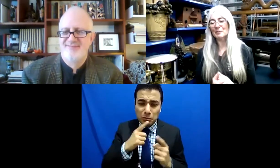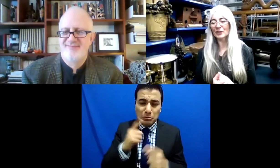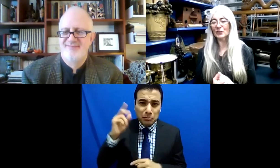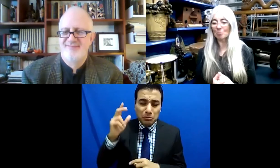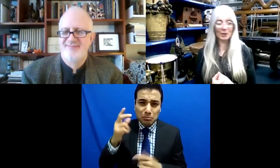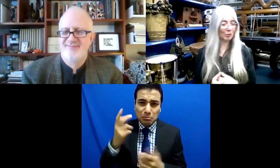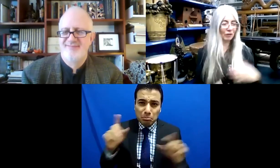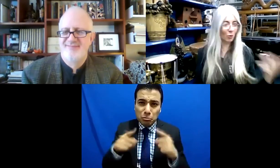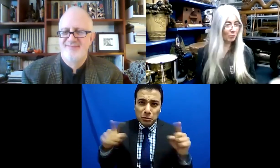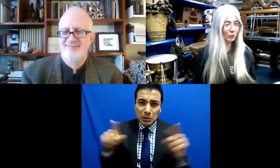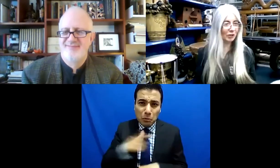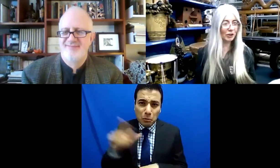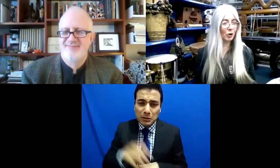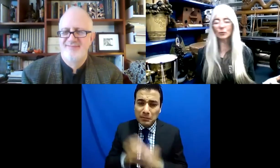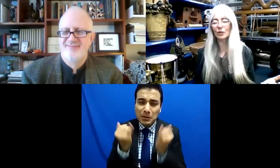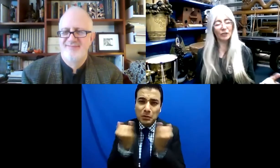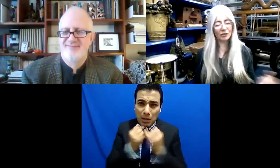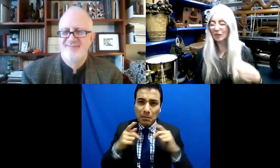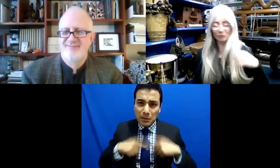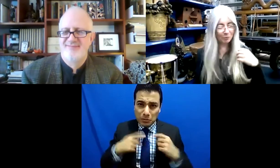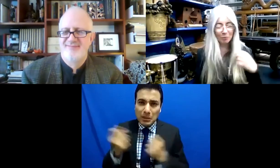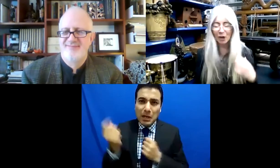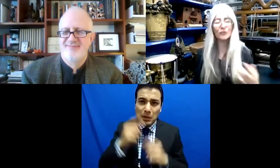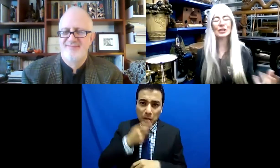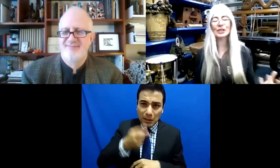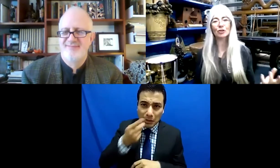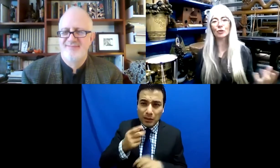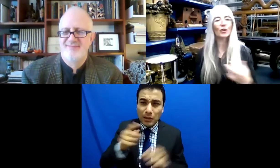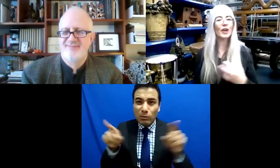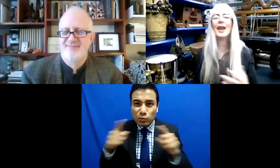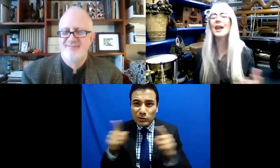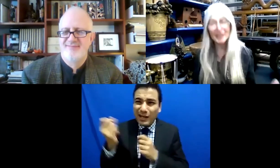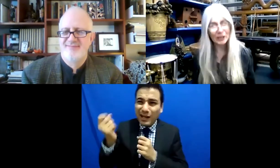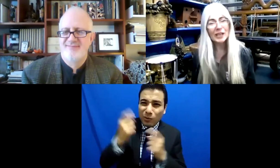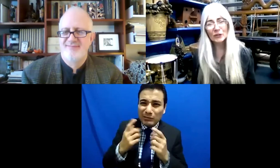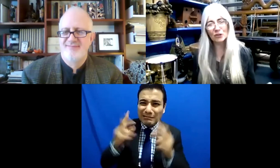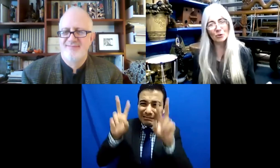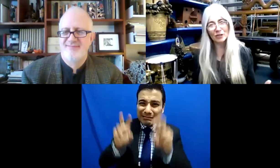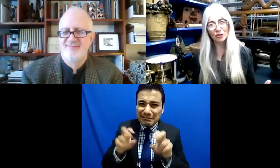ciertas personas que no son sordas, que no les gusta cierta música y no hay ningún problema. Eso es normal.